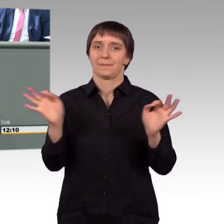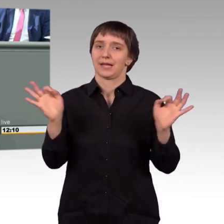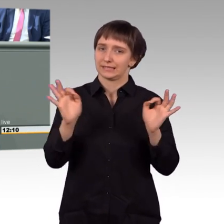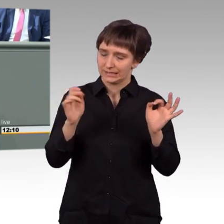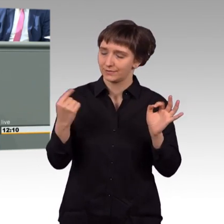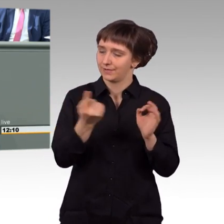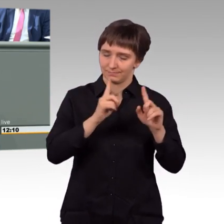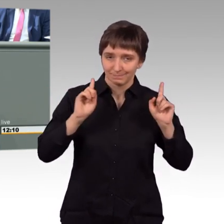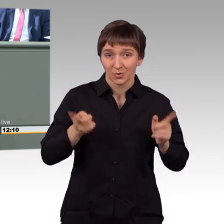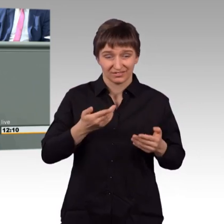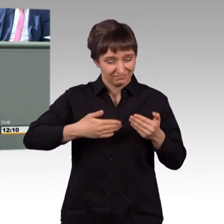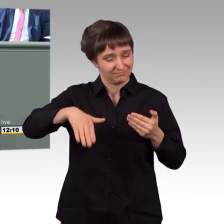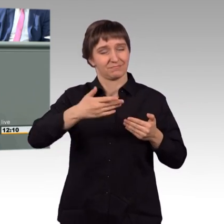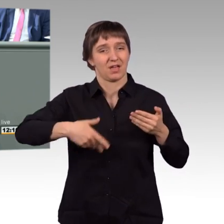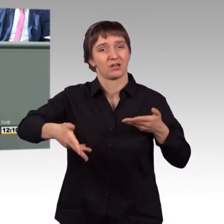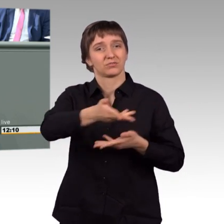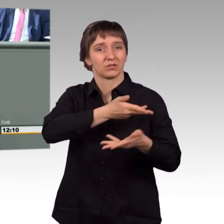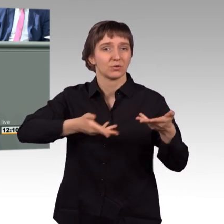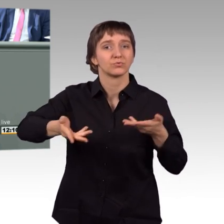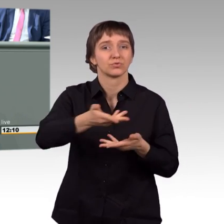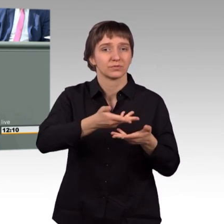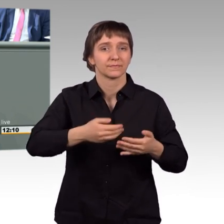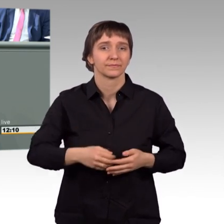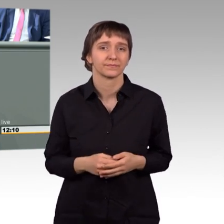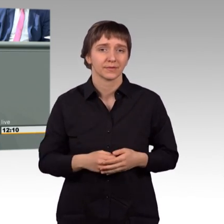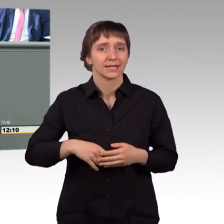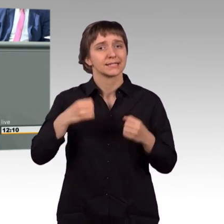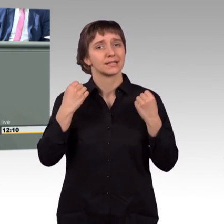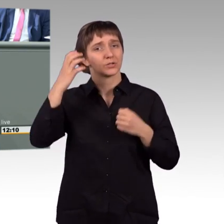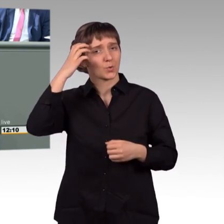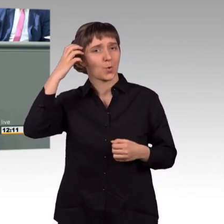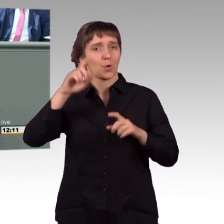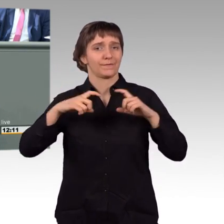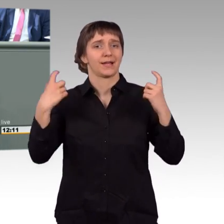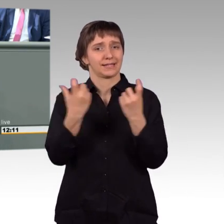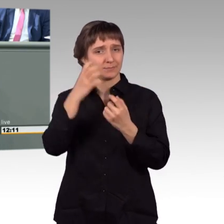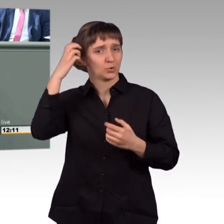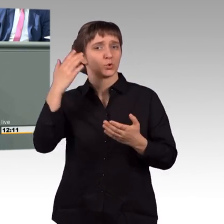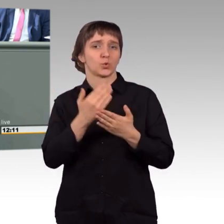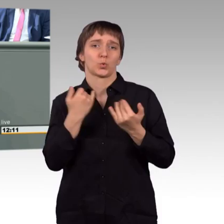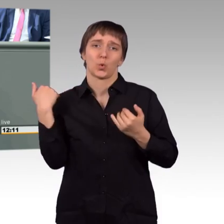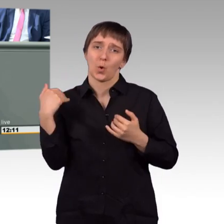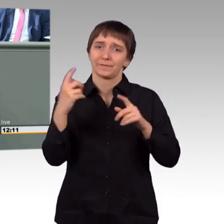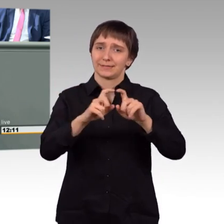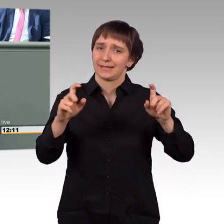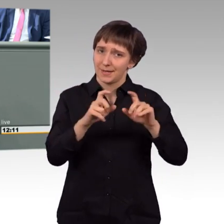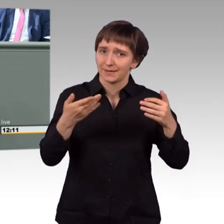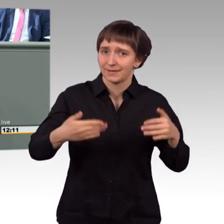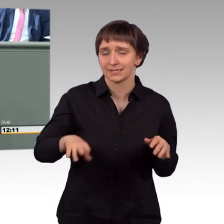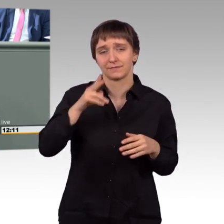müssten. Die Sicherheitskonferenz wurde schon mehrfach erwähnt. Und wenn man sich die Sicherheitskonferenz der letzten Jahre anschaut, dann kann man